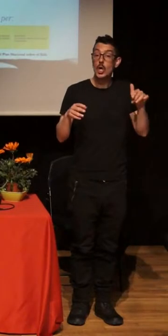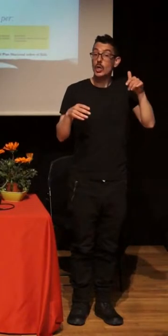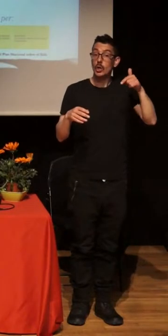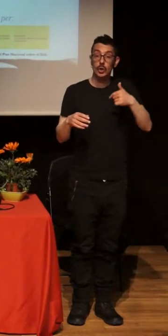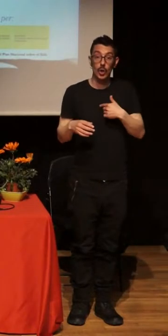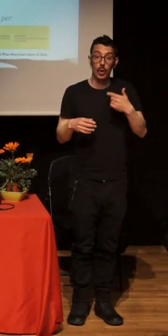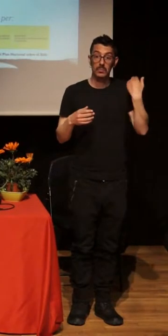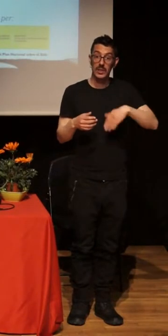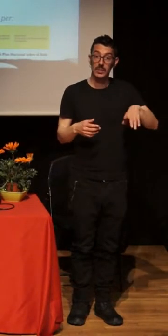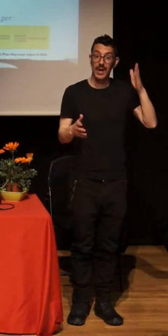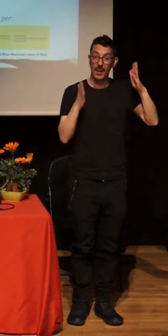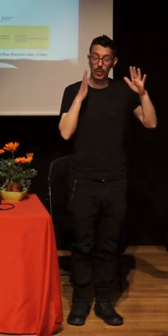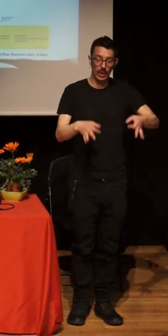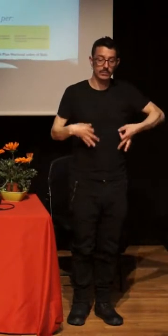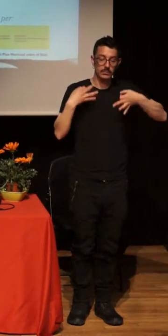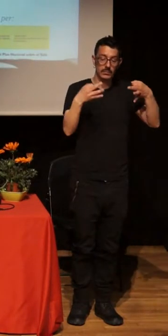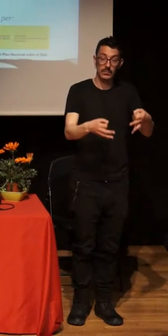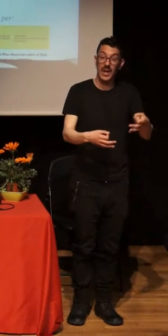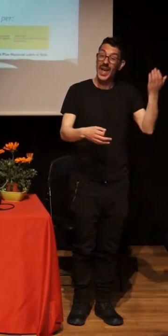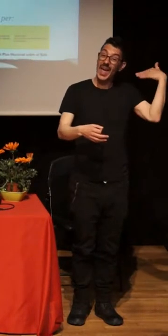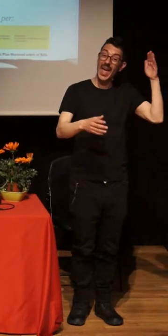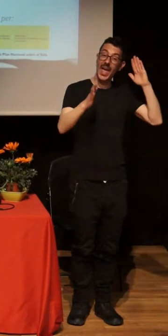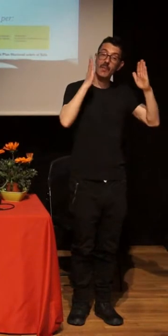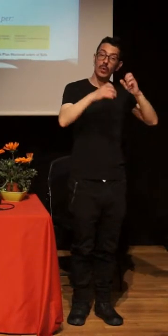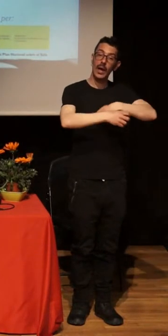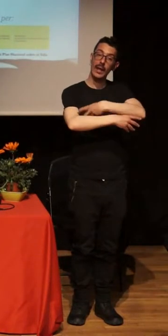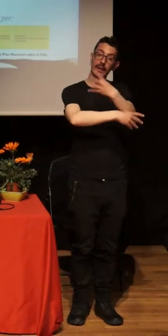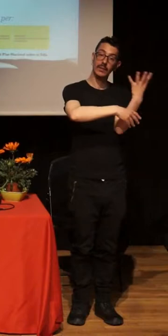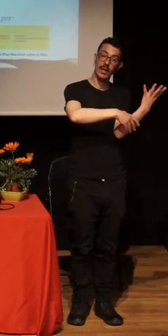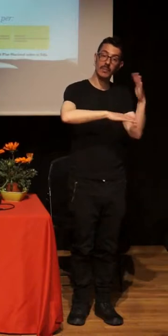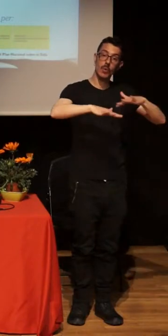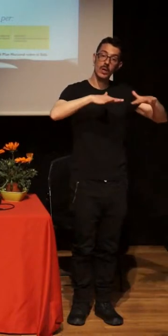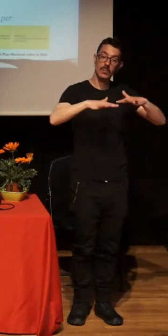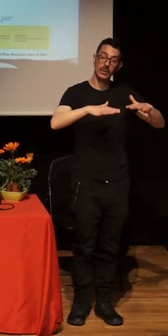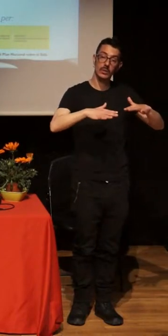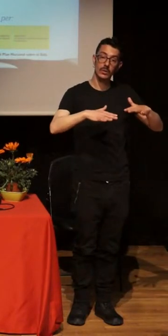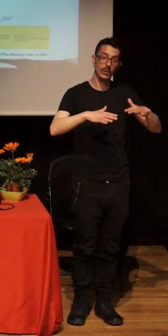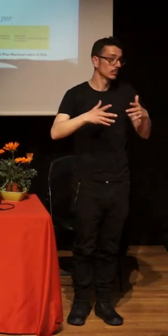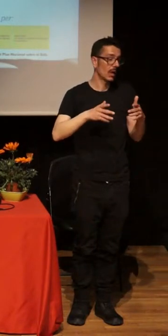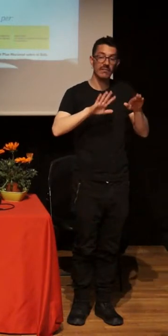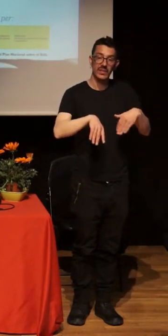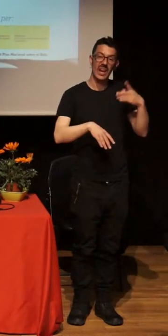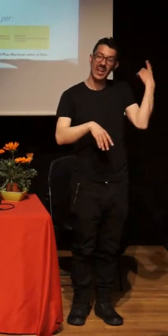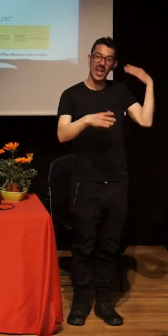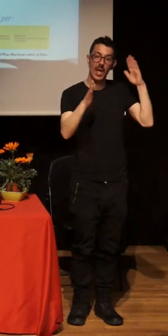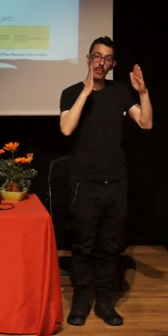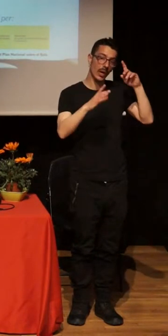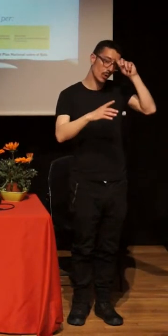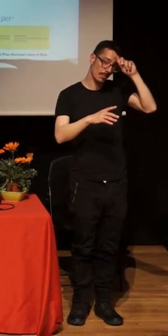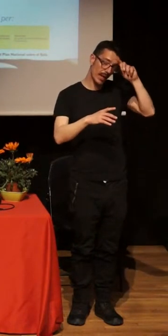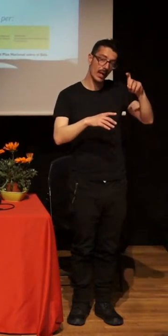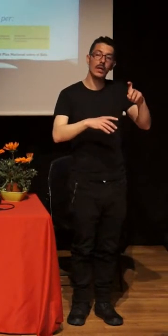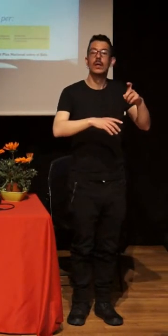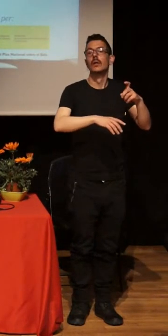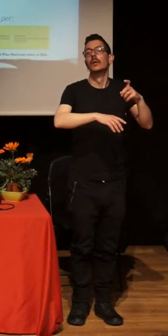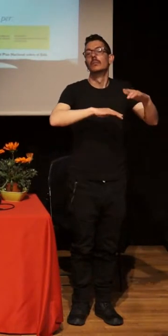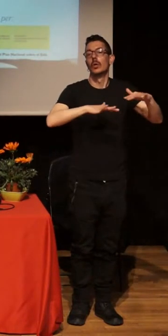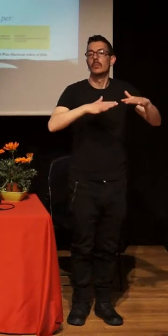movimiento ahora LGTBI, pero que en aquel momento, yo lo conozco como movimiento gay, Algunas lesbianas van diciendo estamos aquí, estamos aquí,